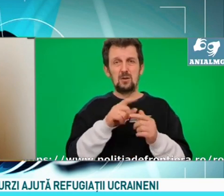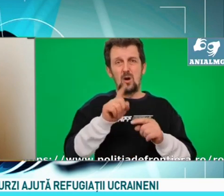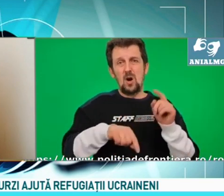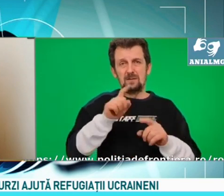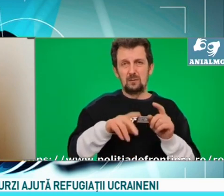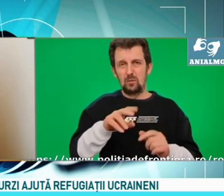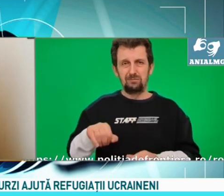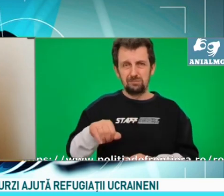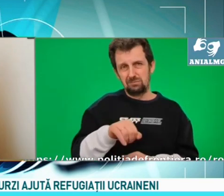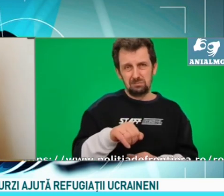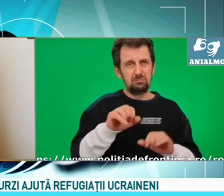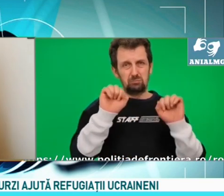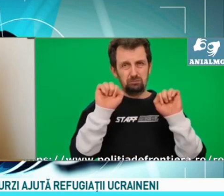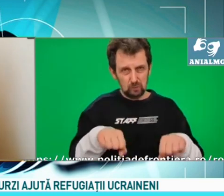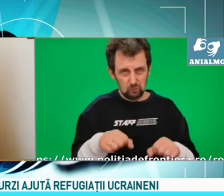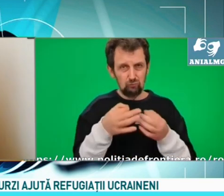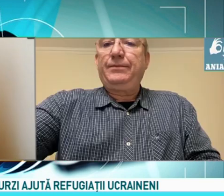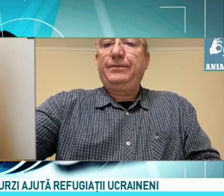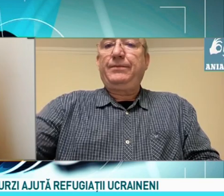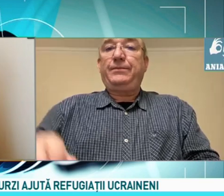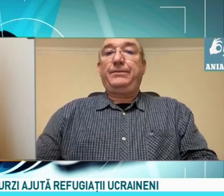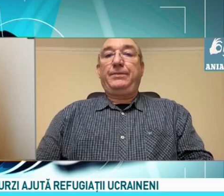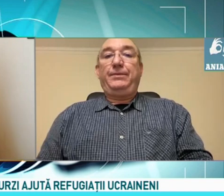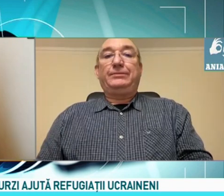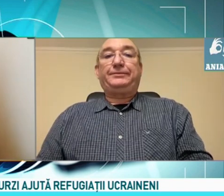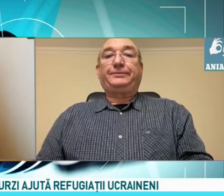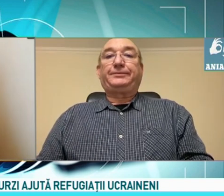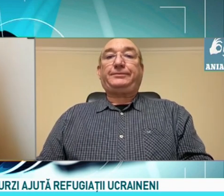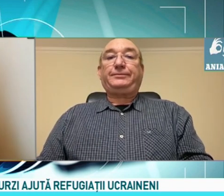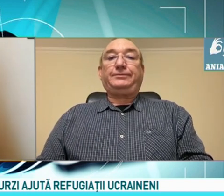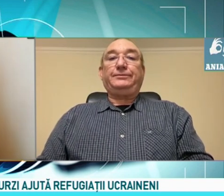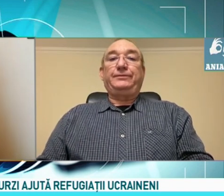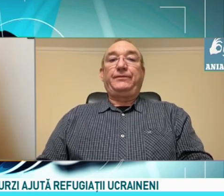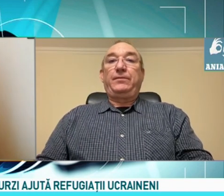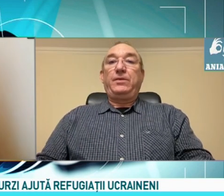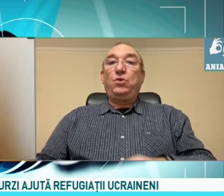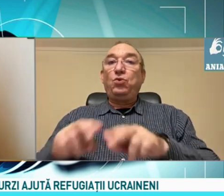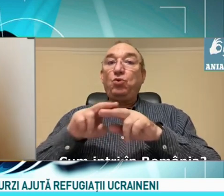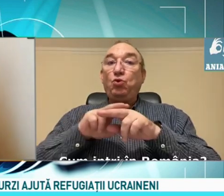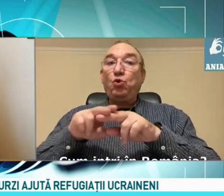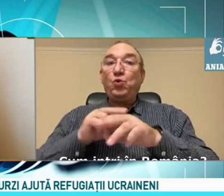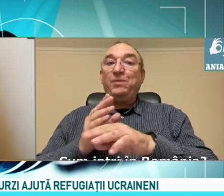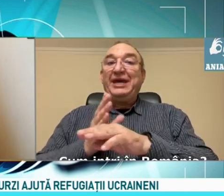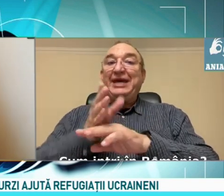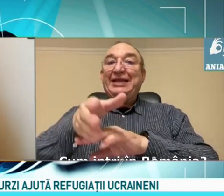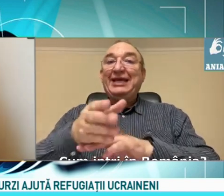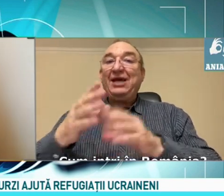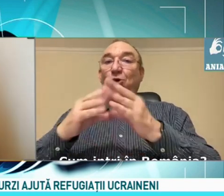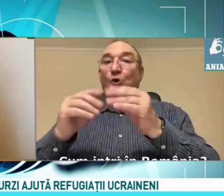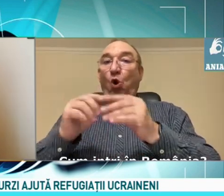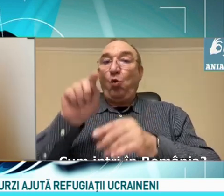Spuneți-mi vă rog Vreau mai dăinte să vă pun această întrebare Și o pun acum Doamna